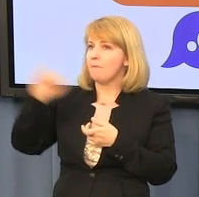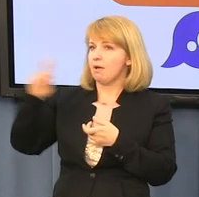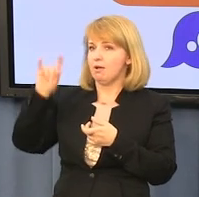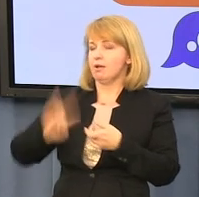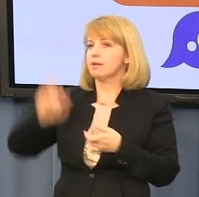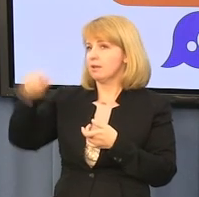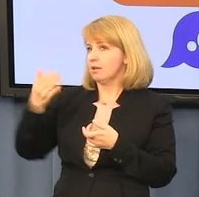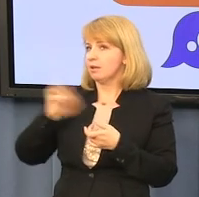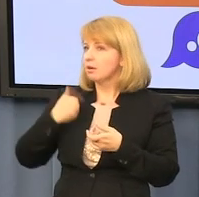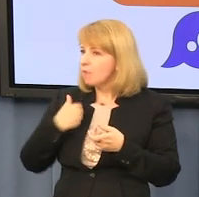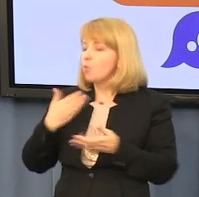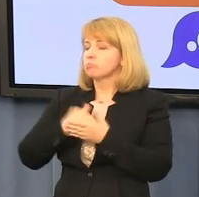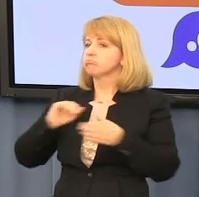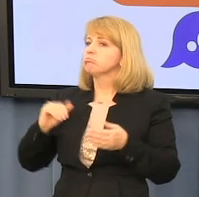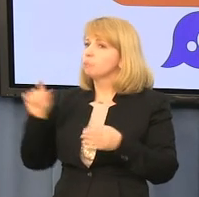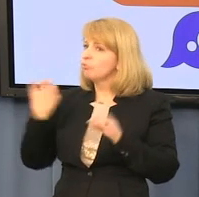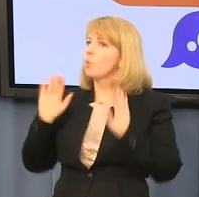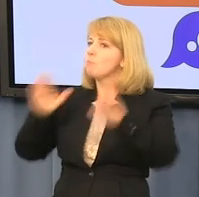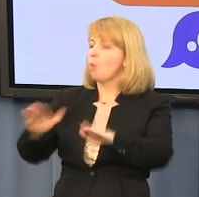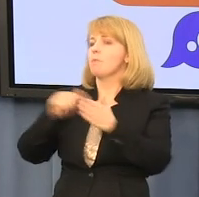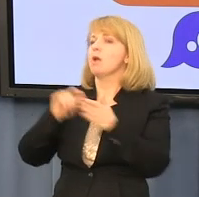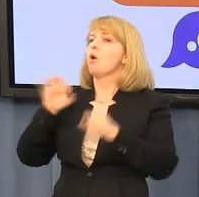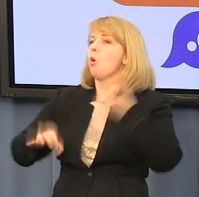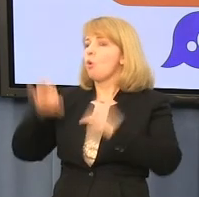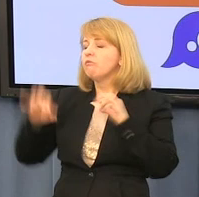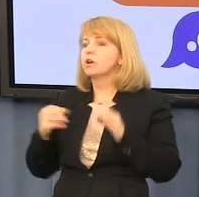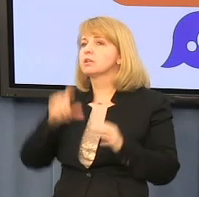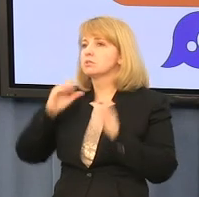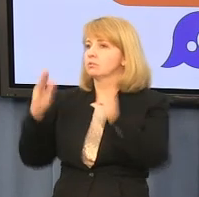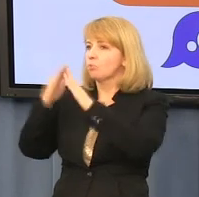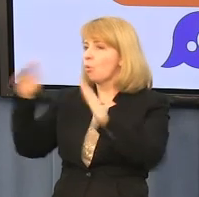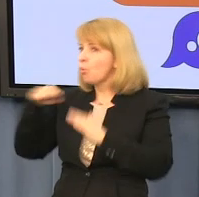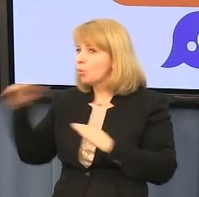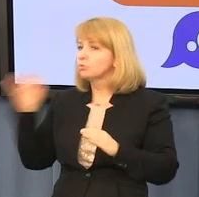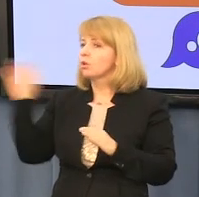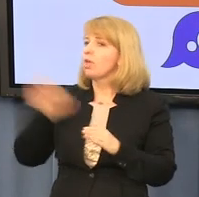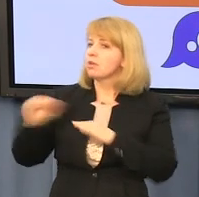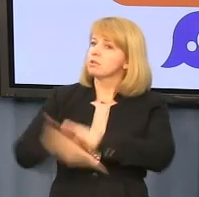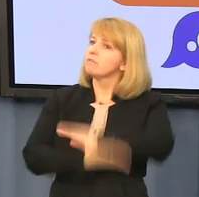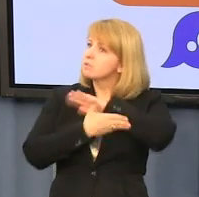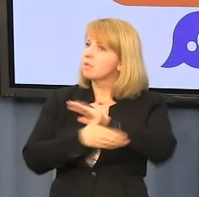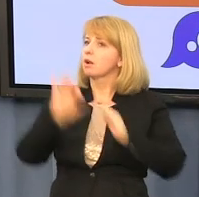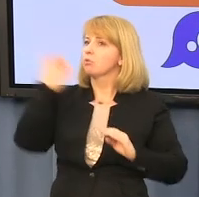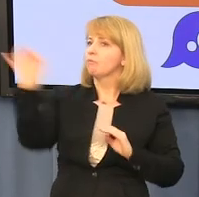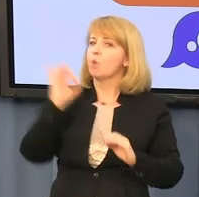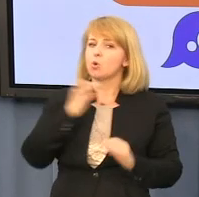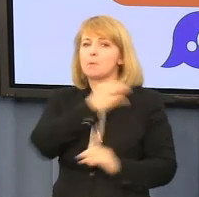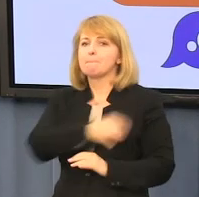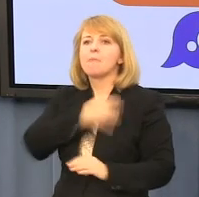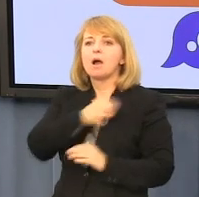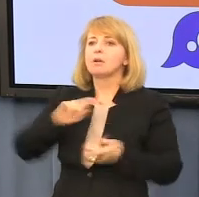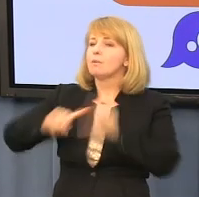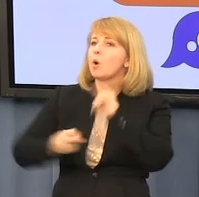popierane przez konferencję Episkopatu dowolnie wspiera wybrane przez siebie partie polityczne, co jest jawną